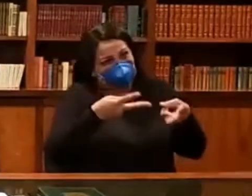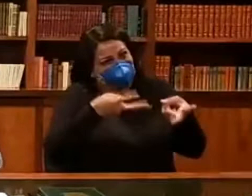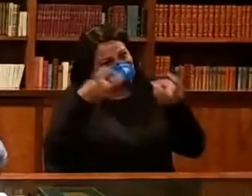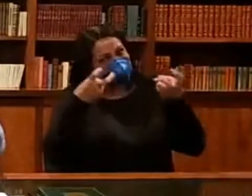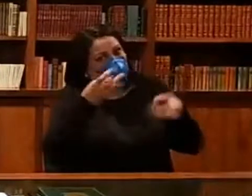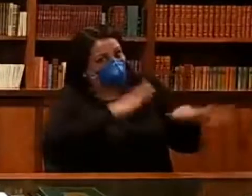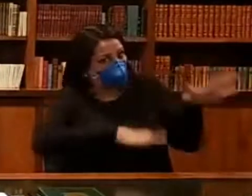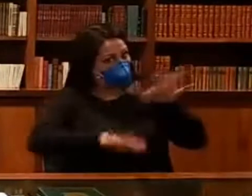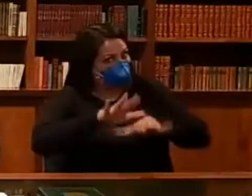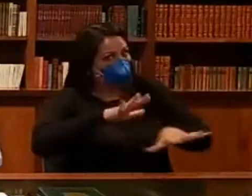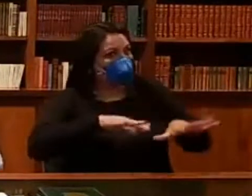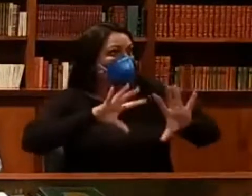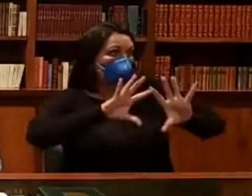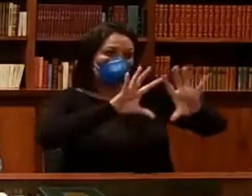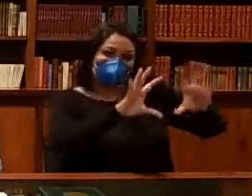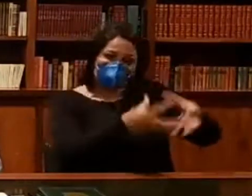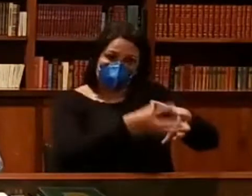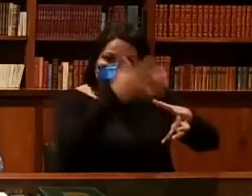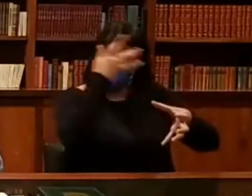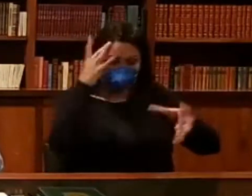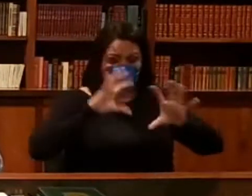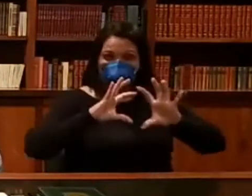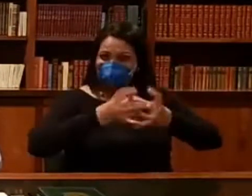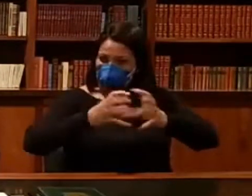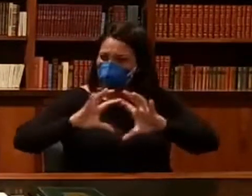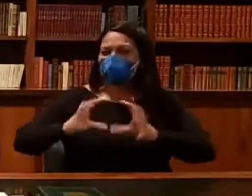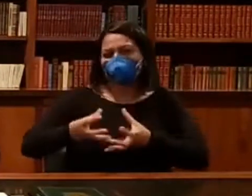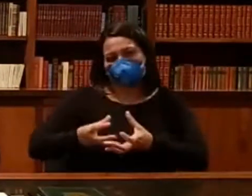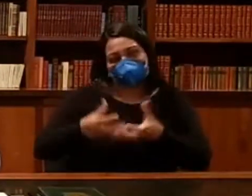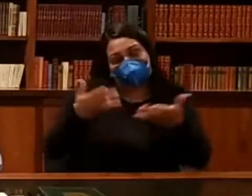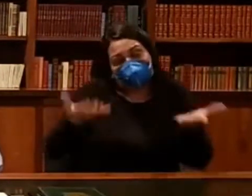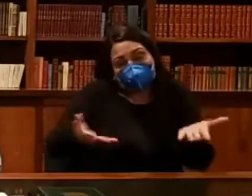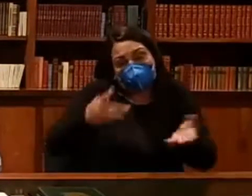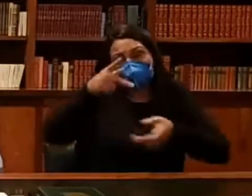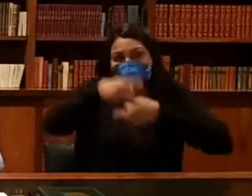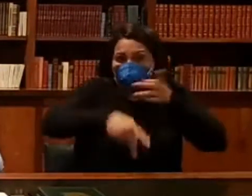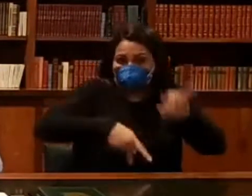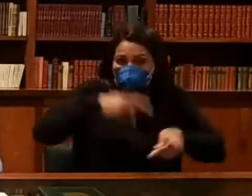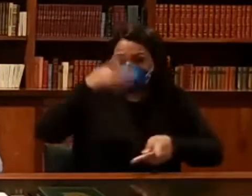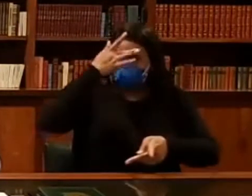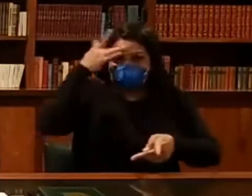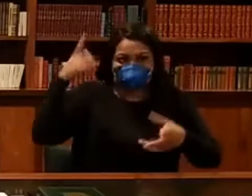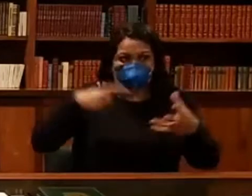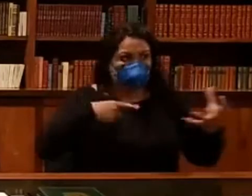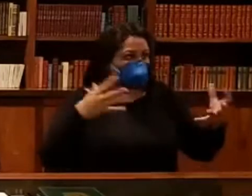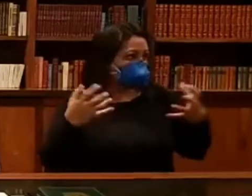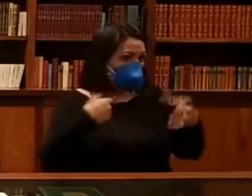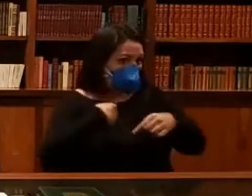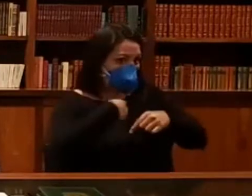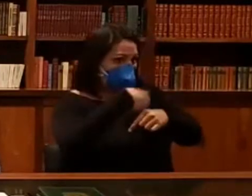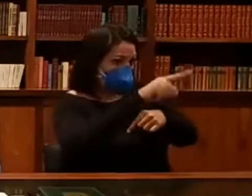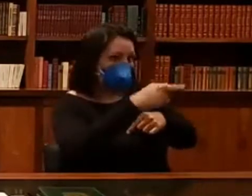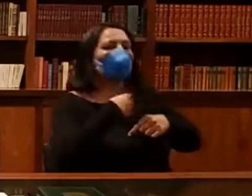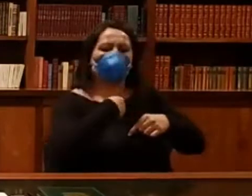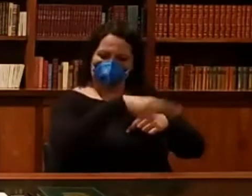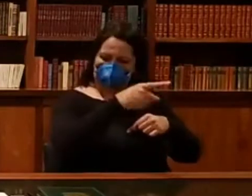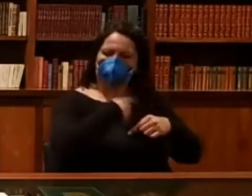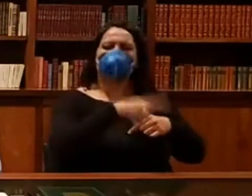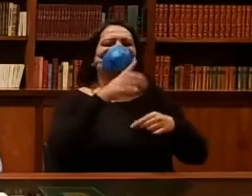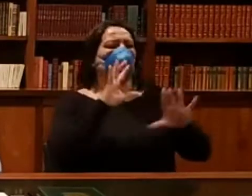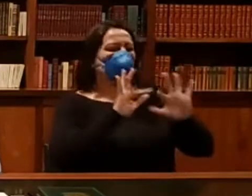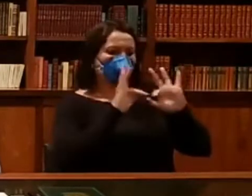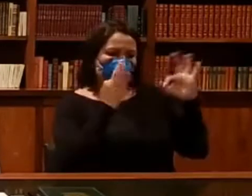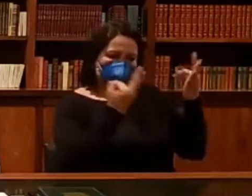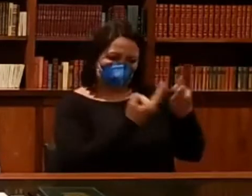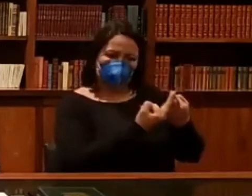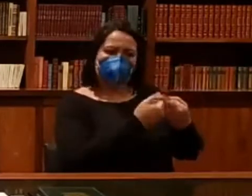existe. É mais um agrupamento de pessoas. Então, a população está um tanto quanto dividida. Muita gente dizendo para mim, eu vou, mas minha esposa